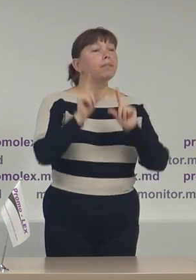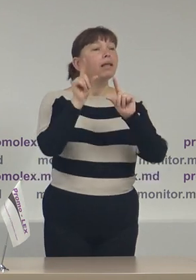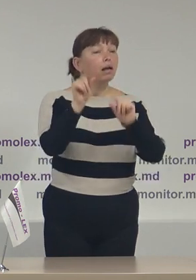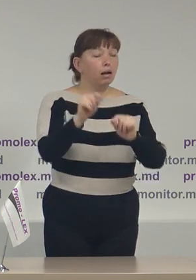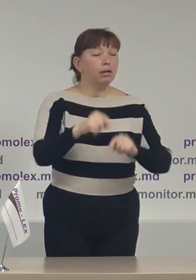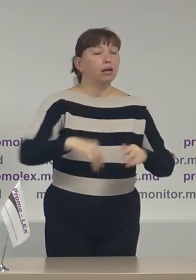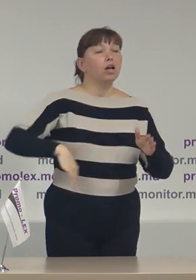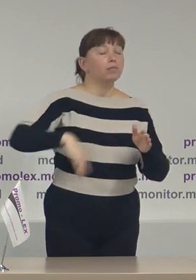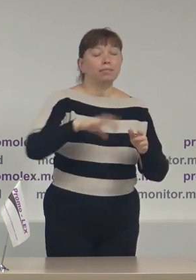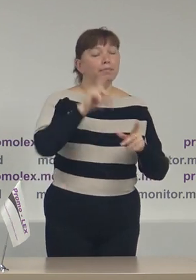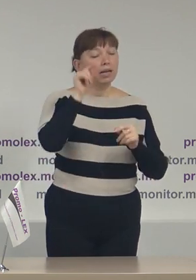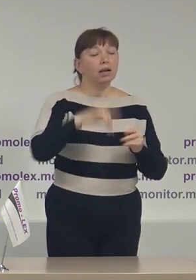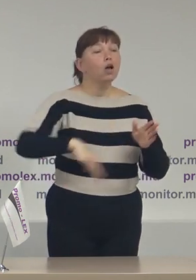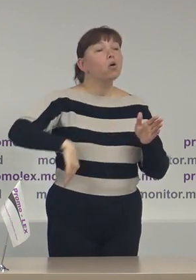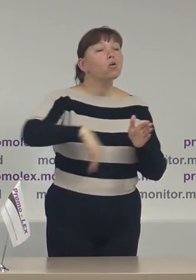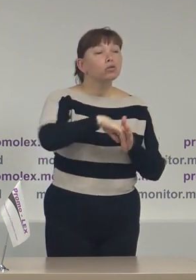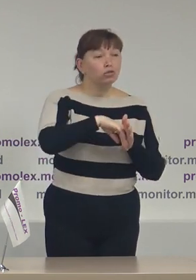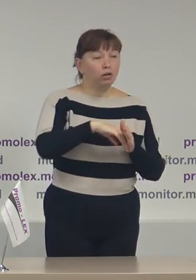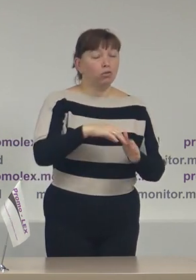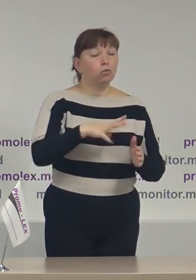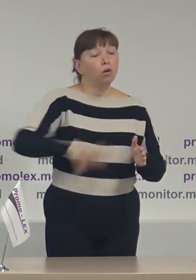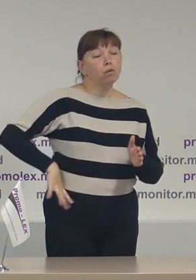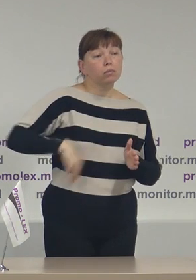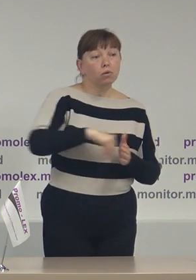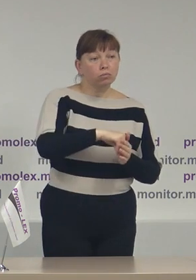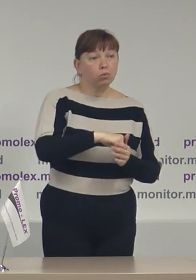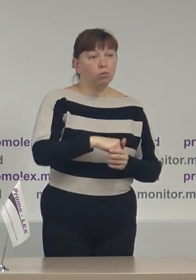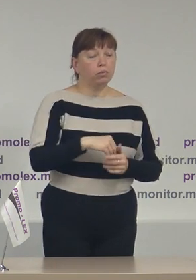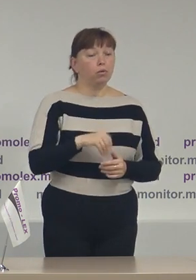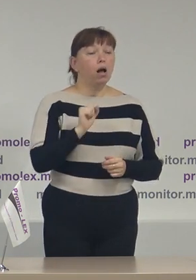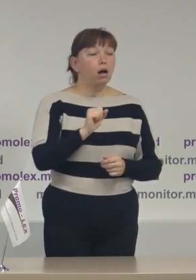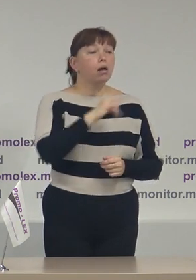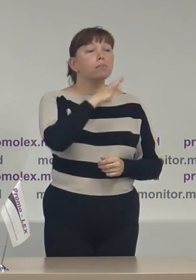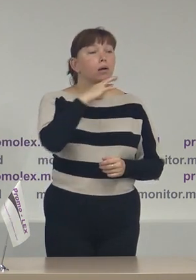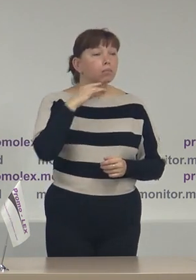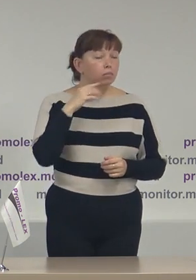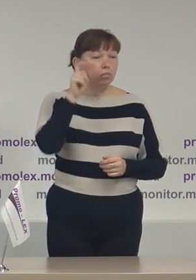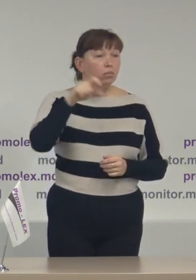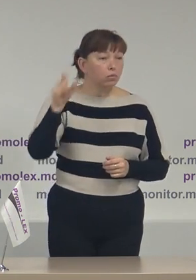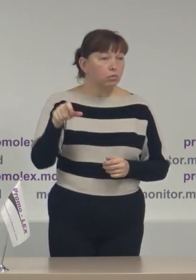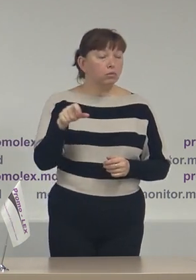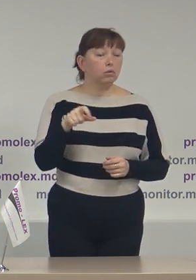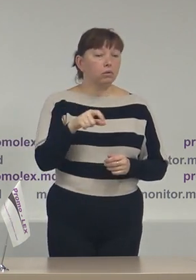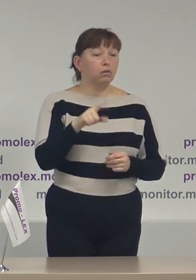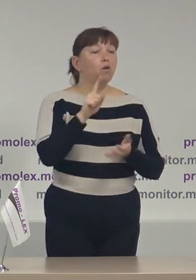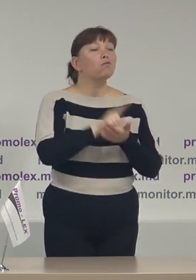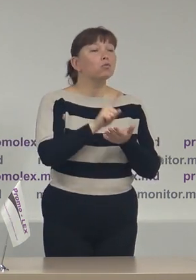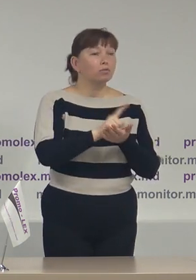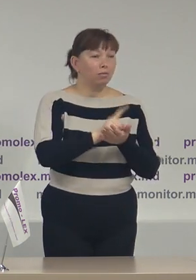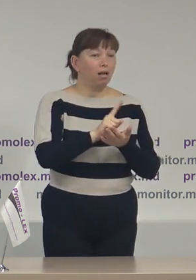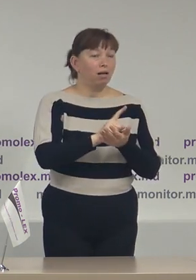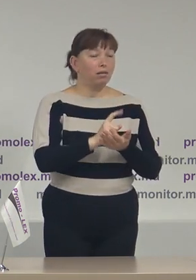cont proprii, de cele mai deseori, a mai multor funcționari publici,